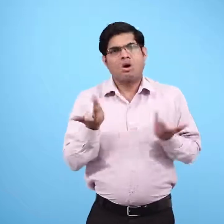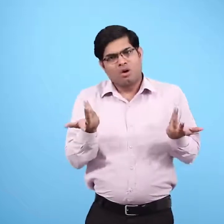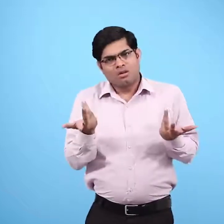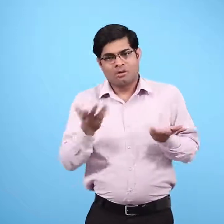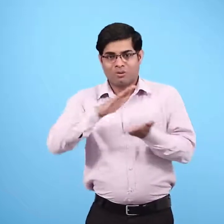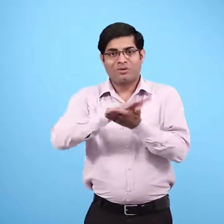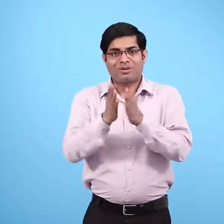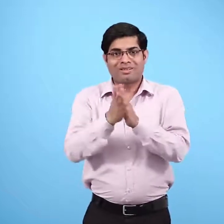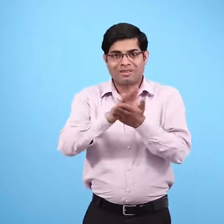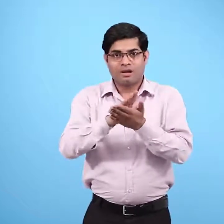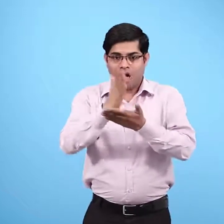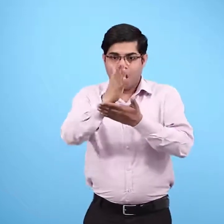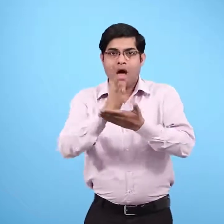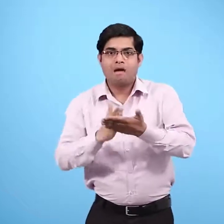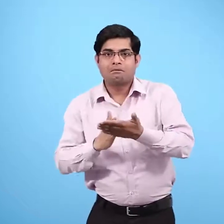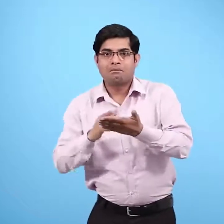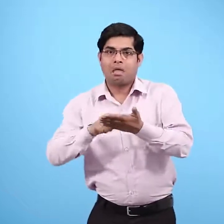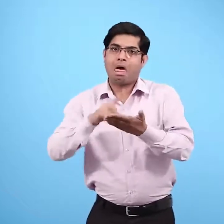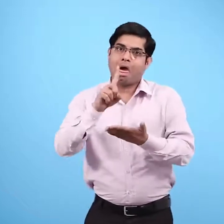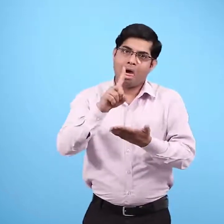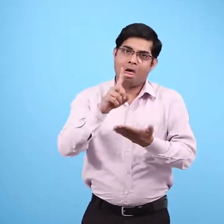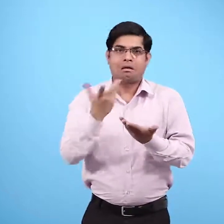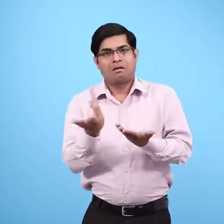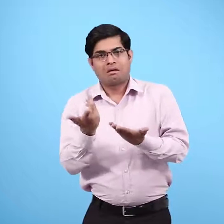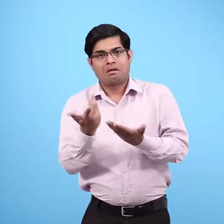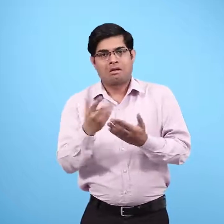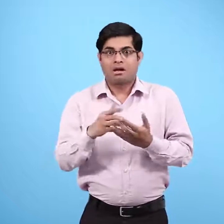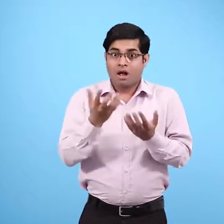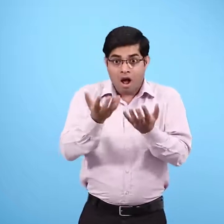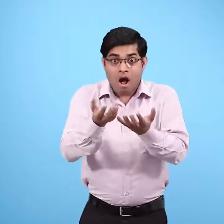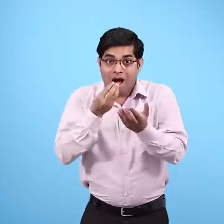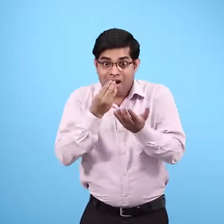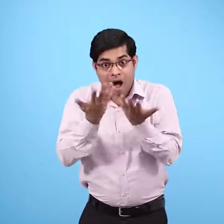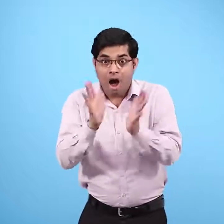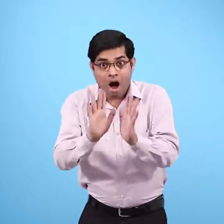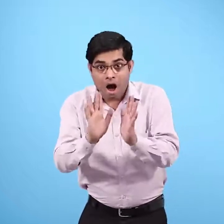या एक आद रोटी भी मिली तो समझो उस दिन बहुत मिल गया